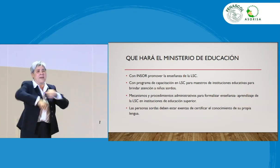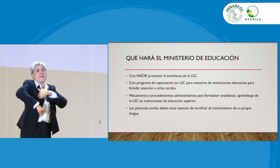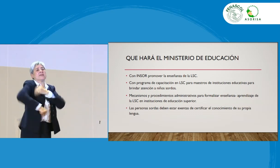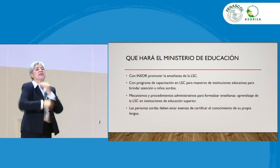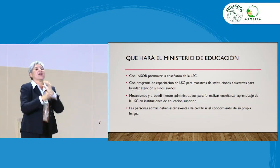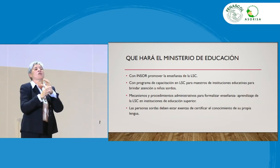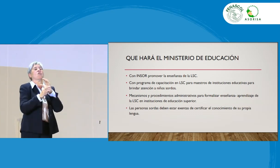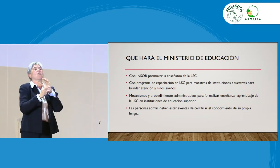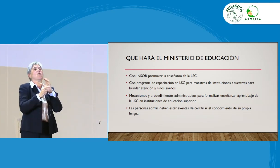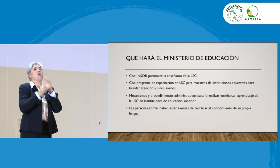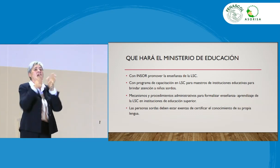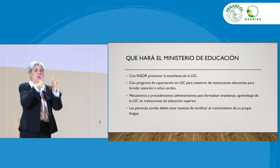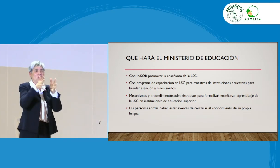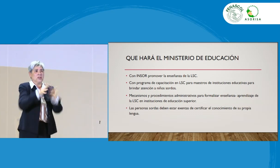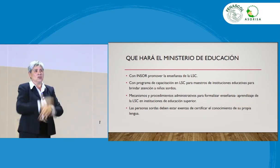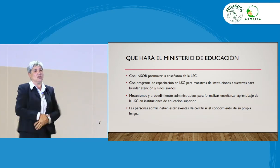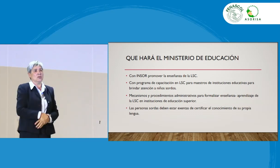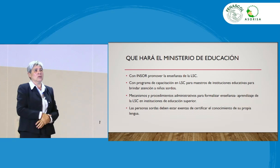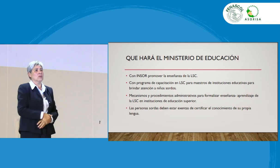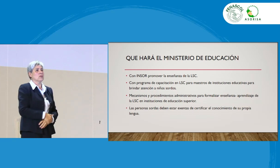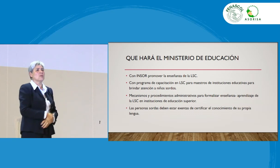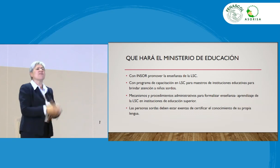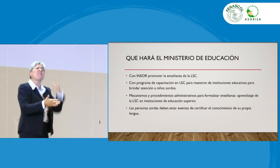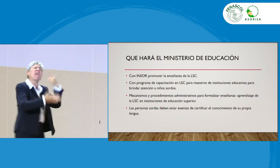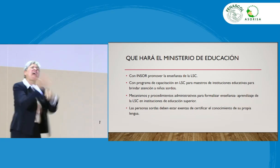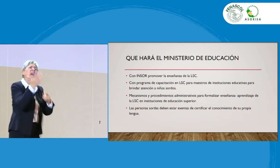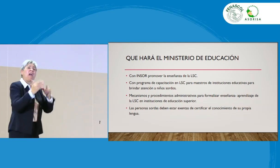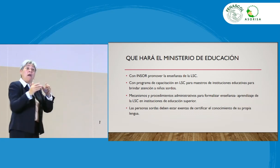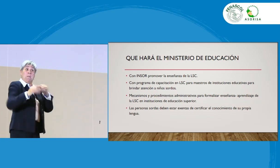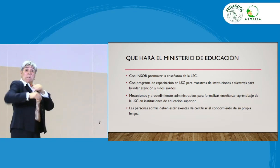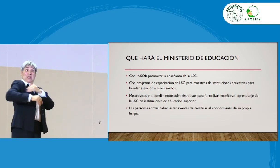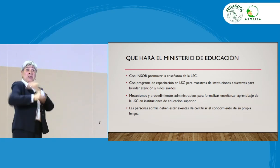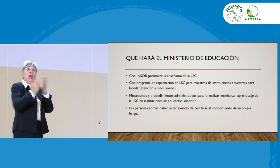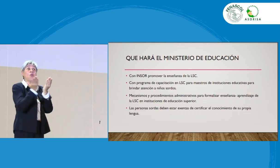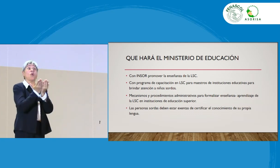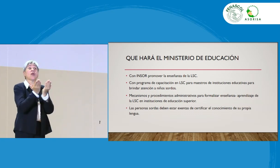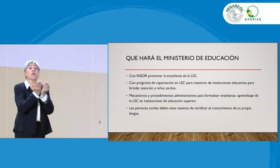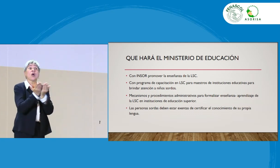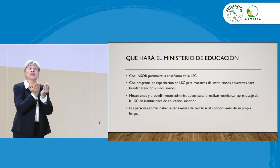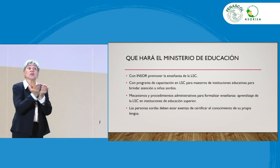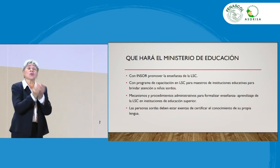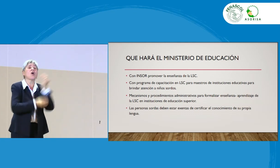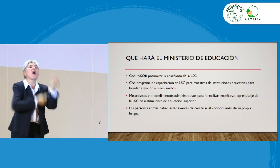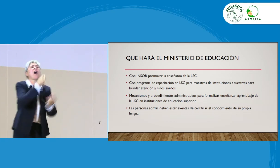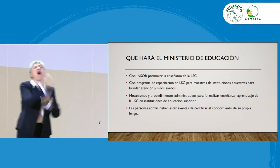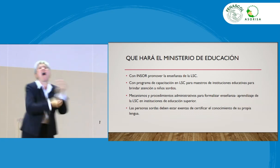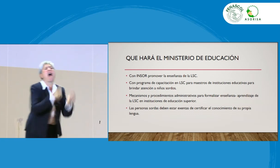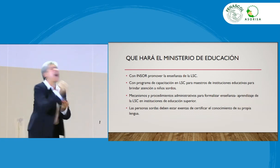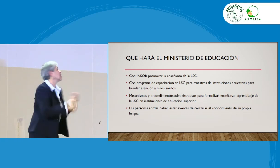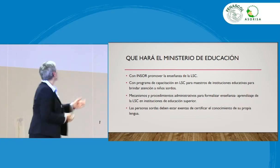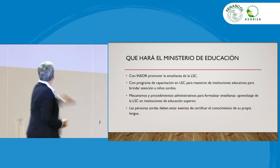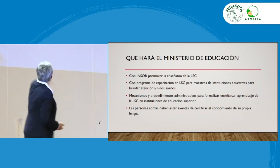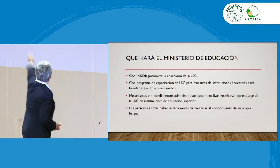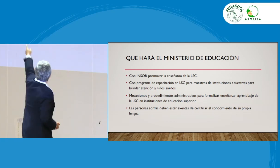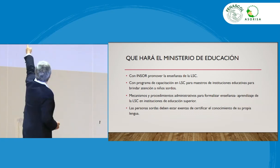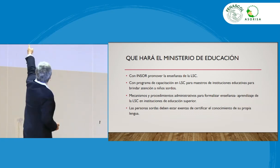Ministerio de Educación, también, ¿qué pasa con la educación? Por ejemplo, en las acciones a realizar